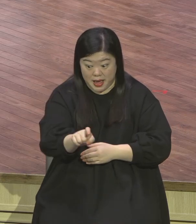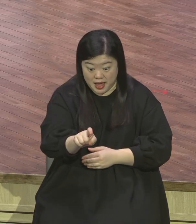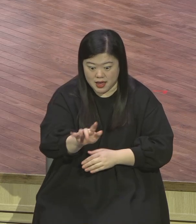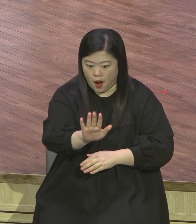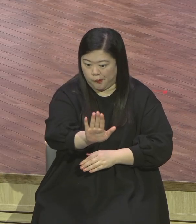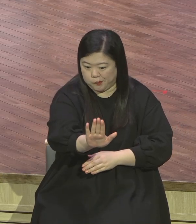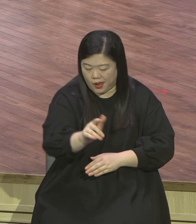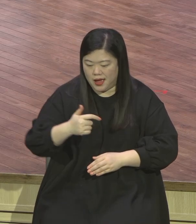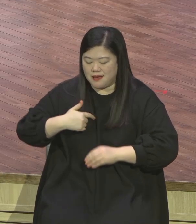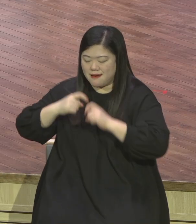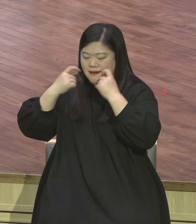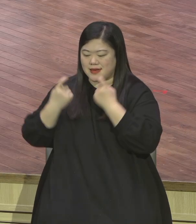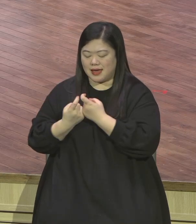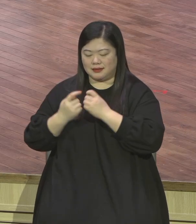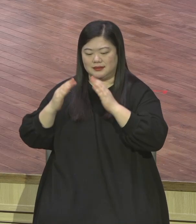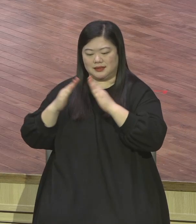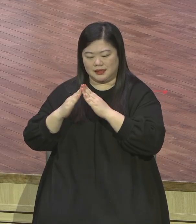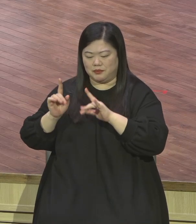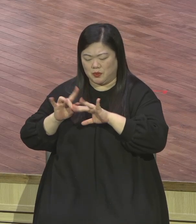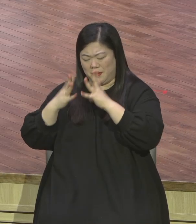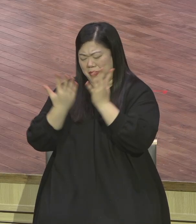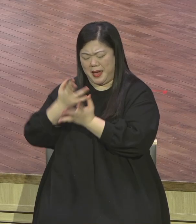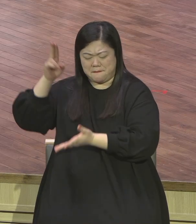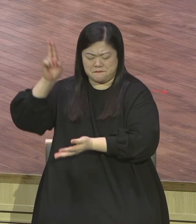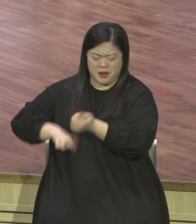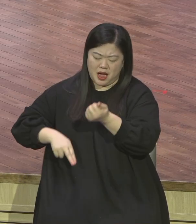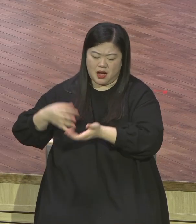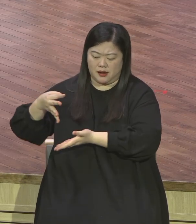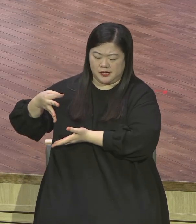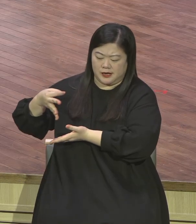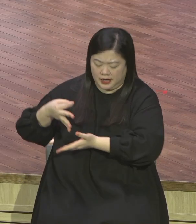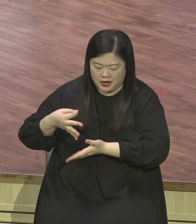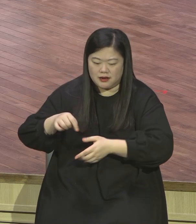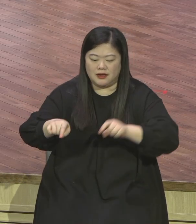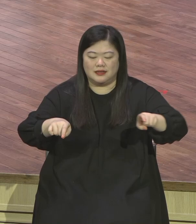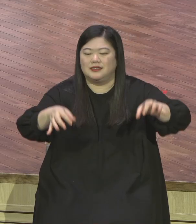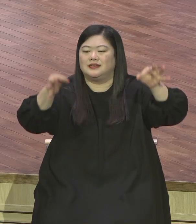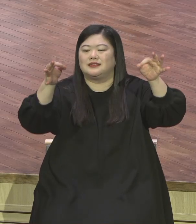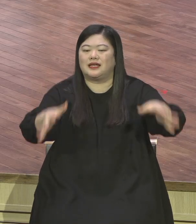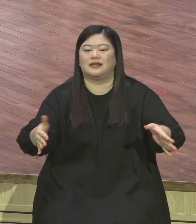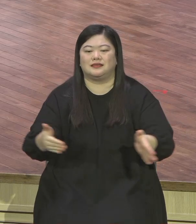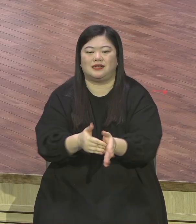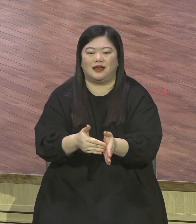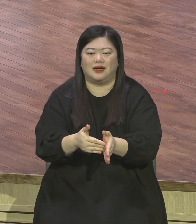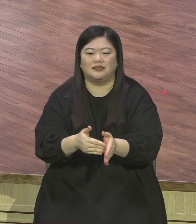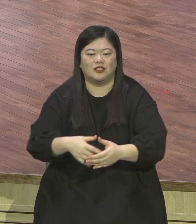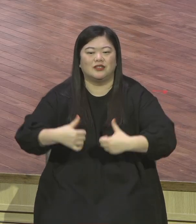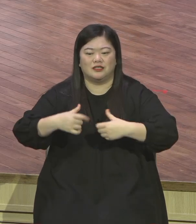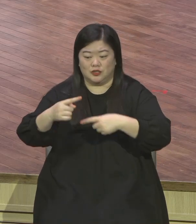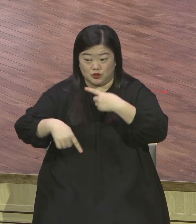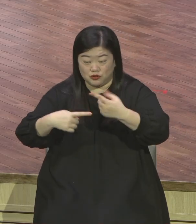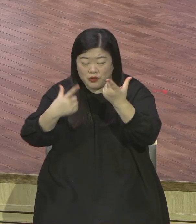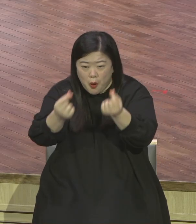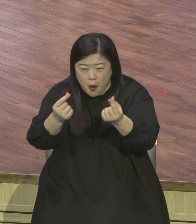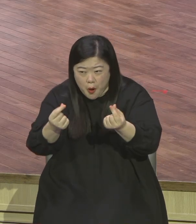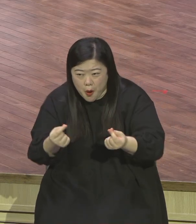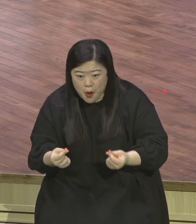자기의 모든 것을 아낌없이 다 팔아서 그것을 샀다는 내용을 담고 있죠 이 두